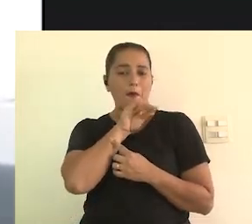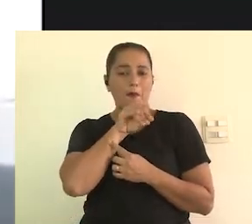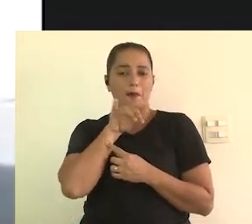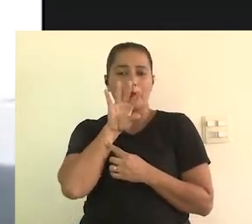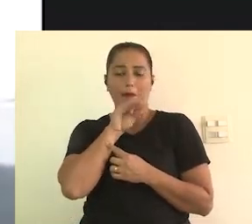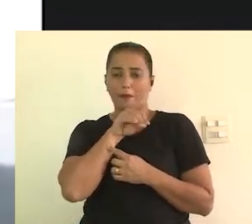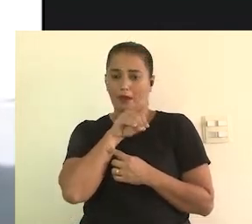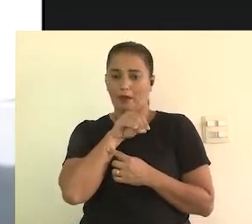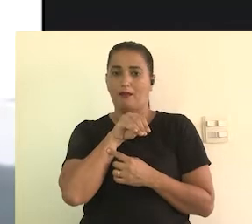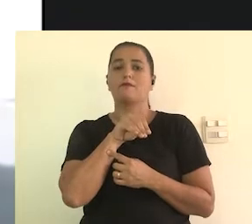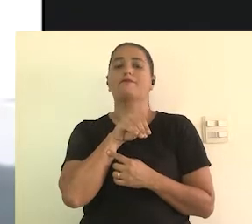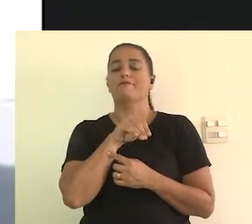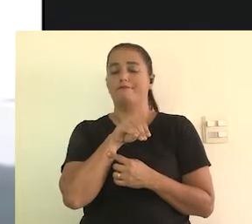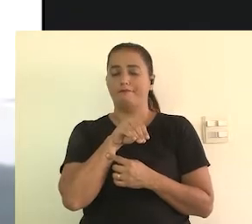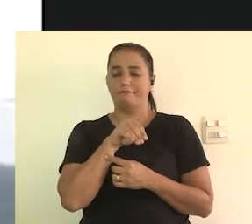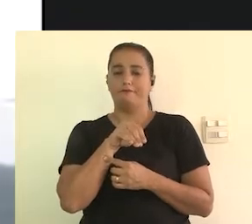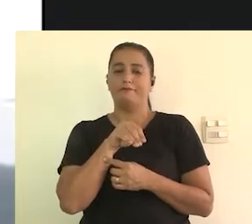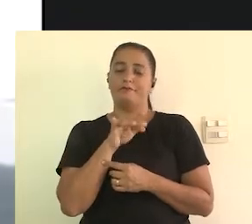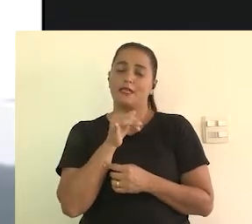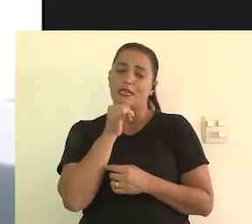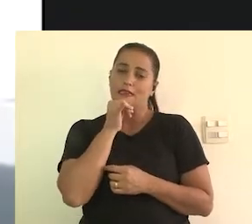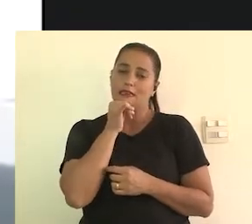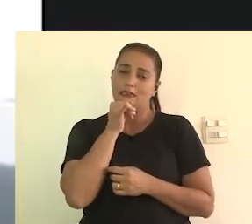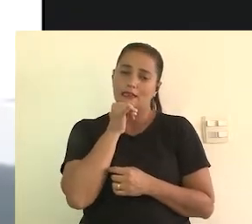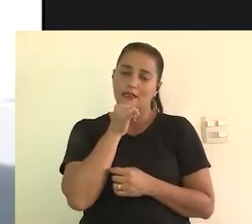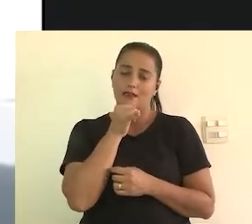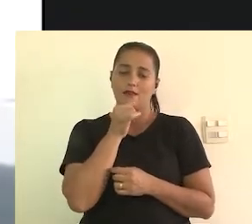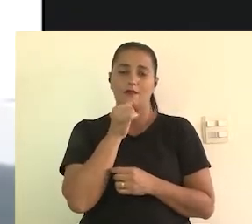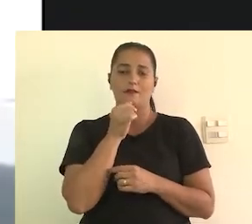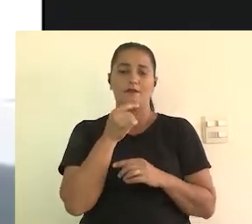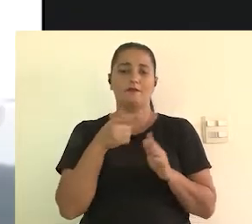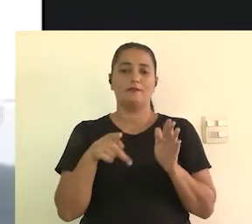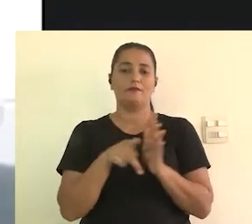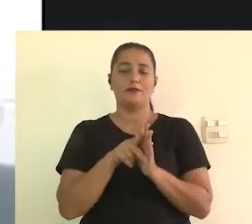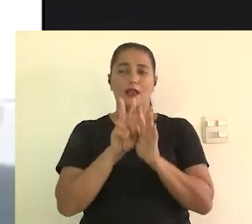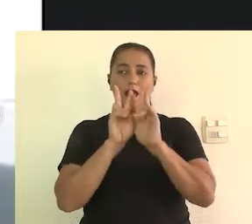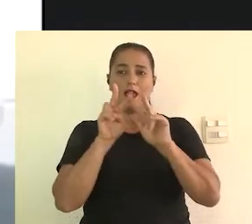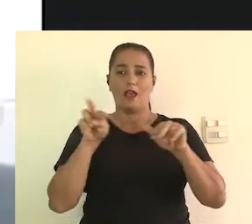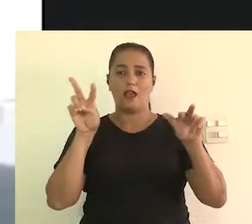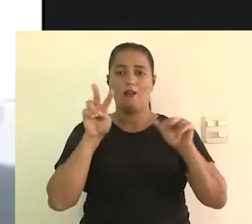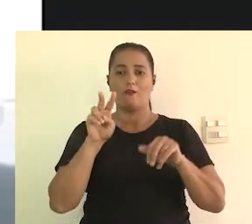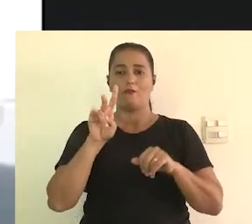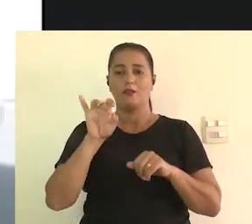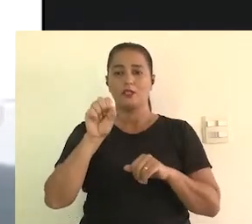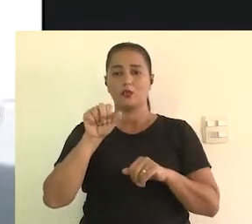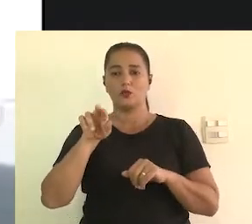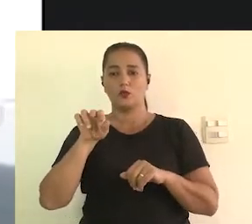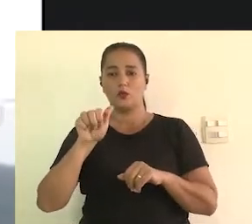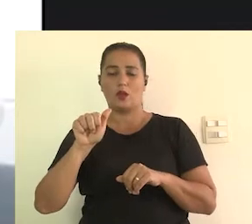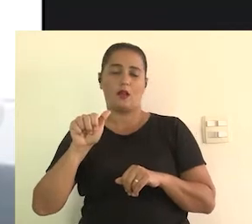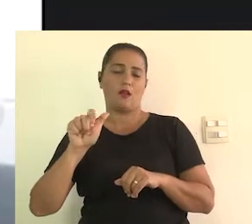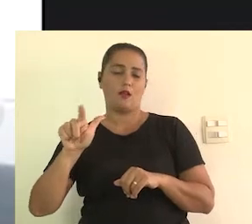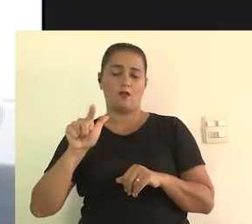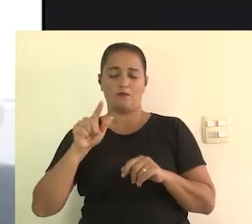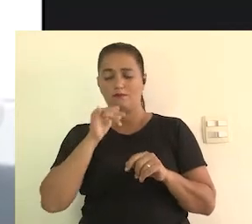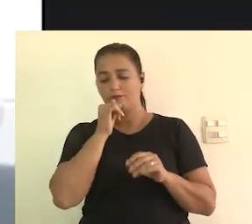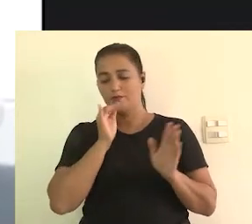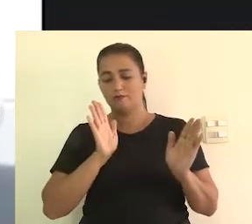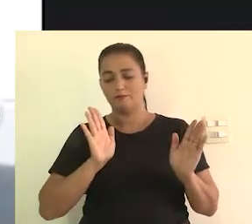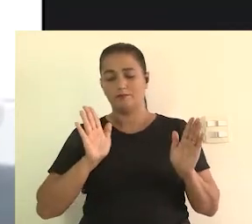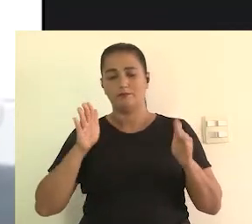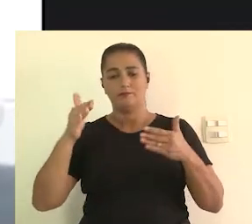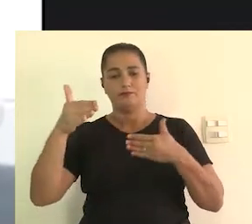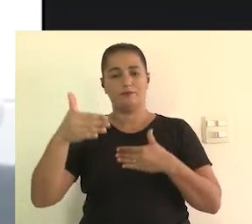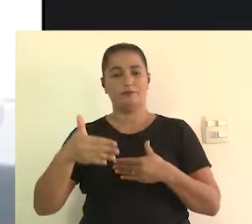velocidade da narração, e ele vai narrar esse roteiro. Ele vai narrar, por exemplo, num produto